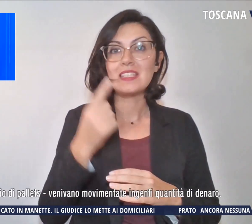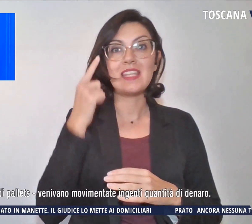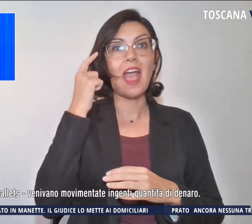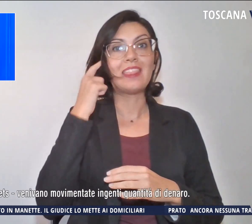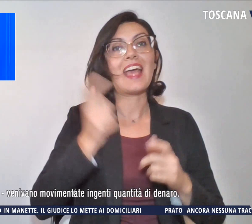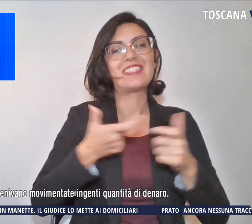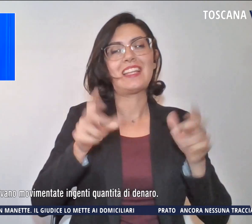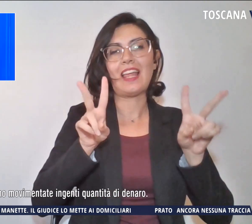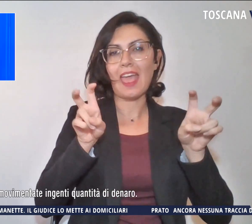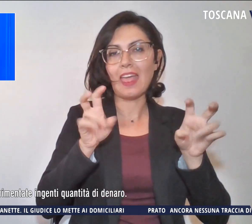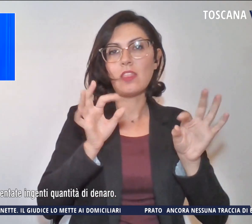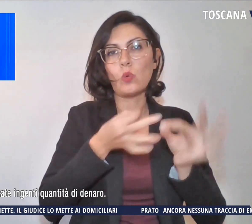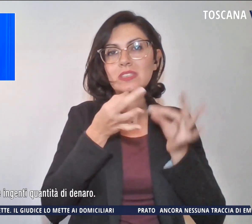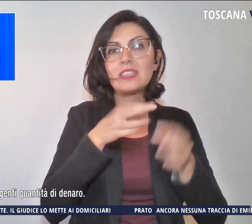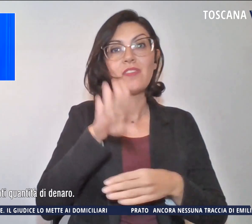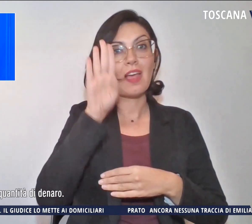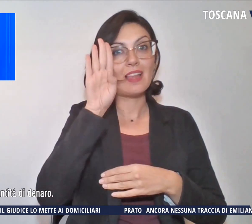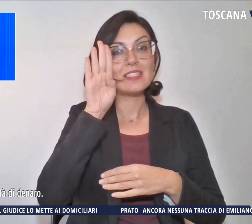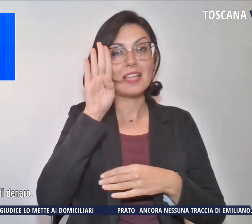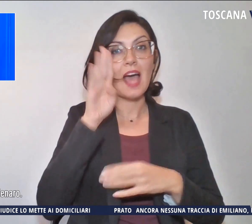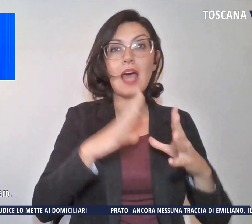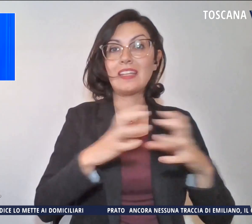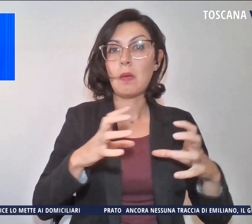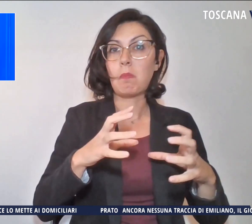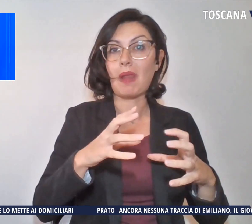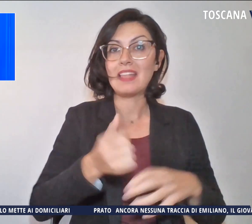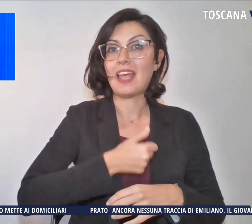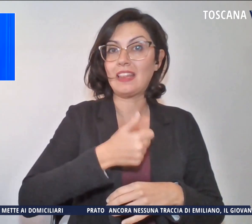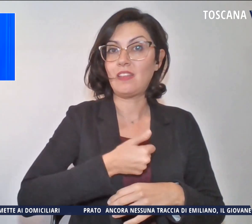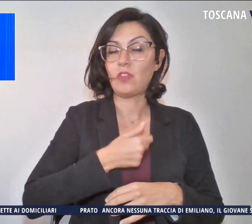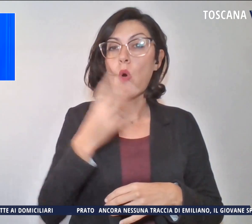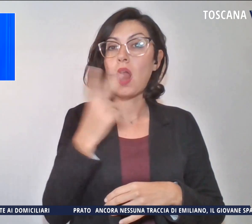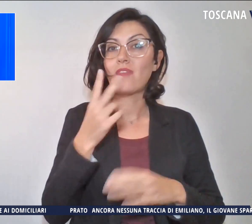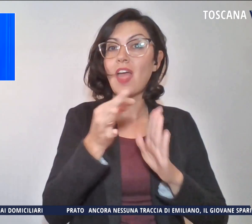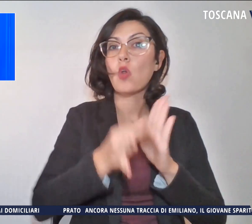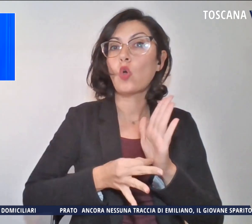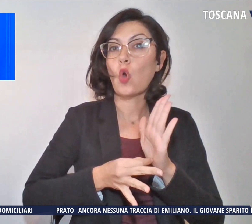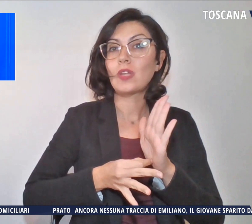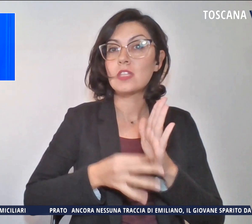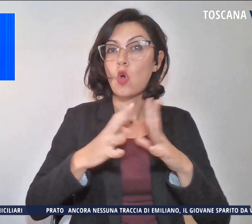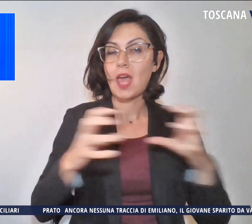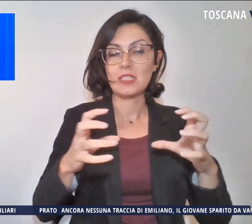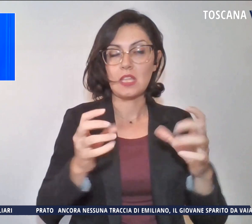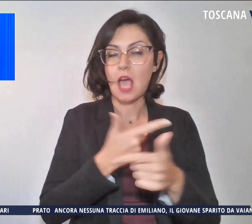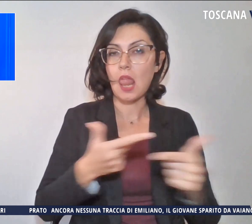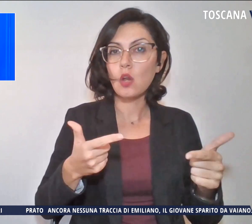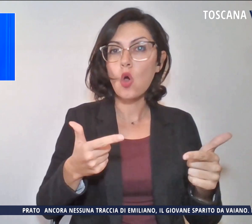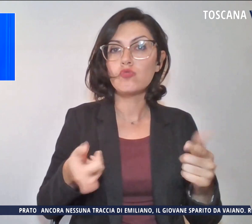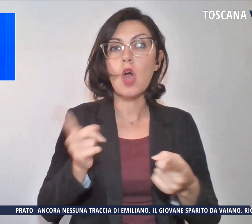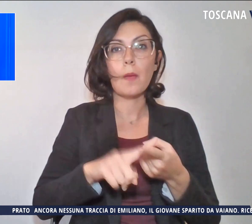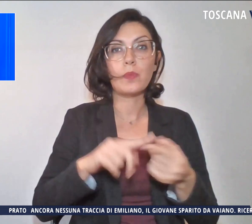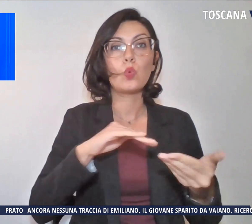di imprese individuali, prive di qualsivoglia dotazione aziendale e di ulteriori società